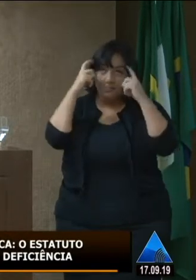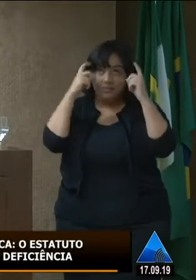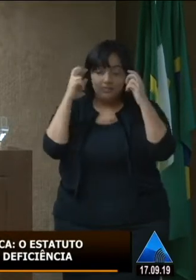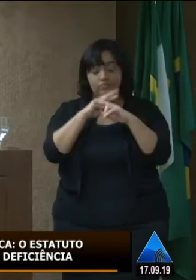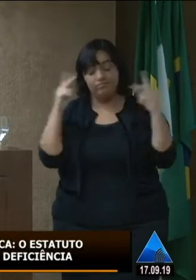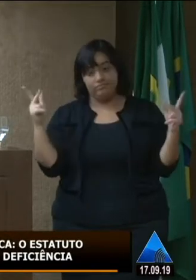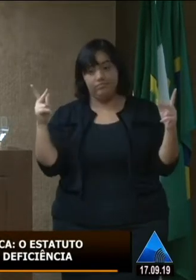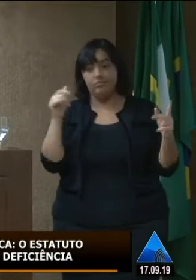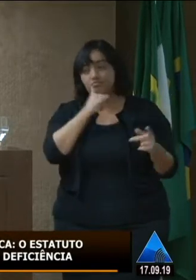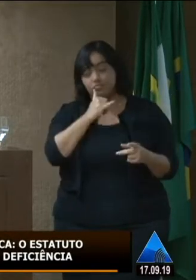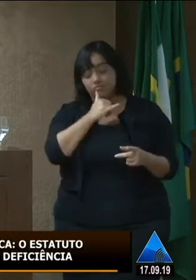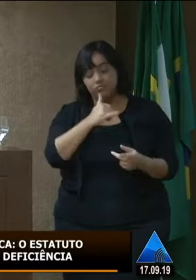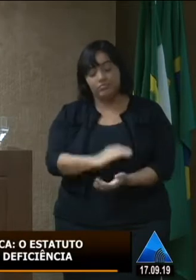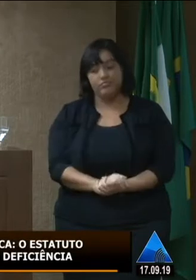coisa.